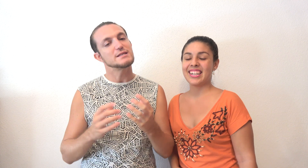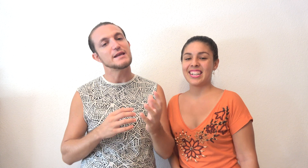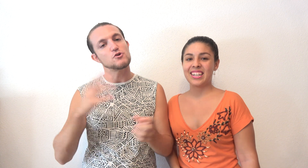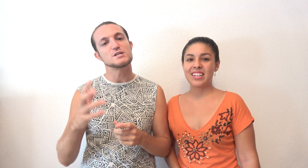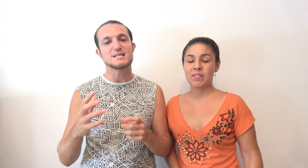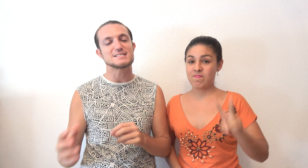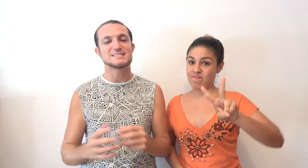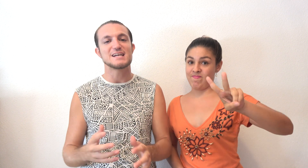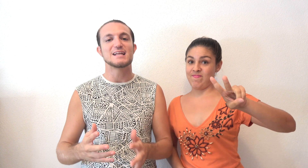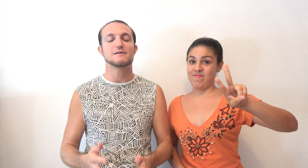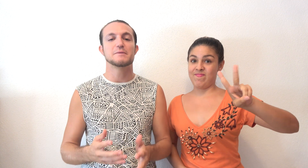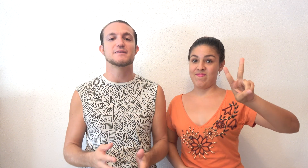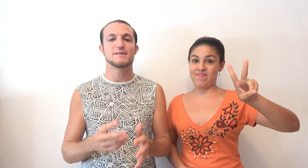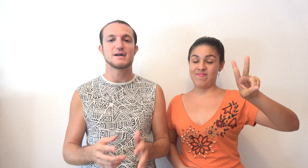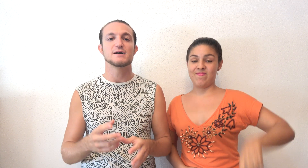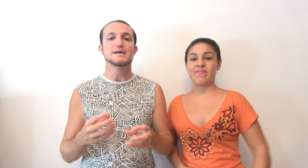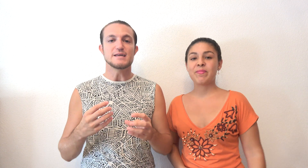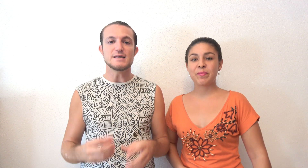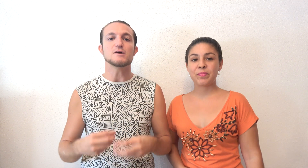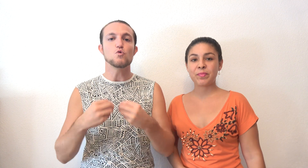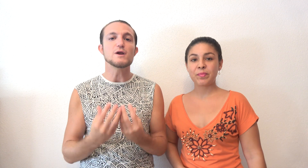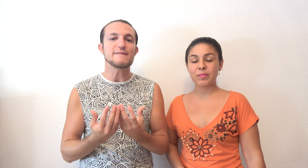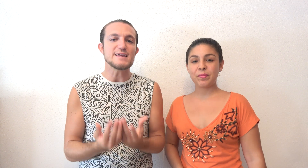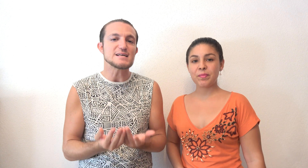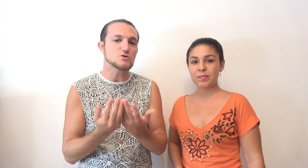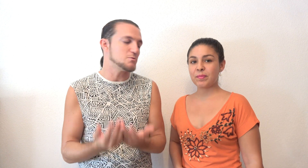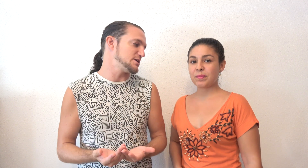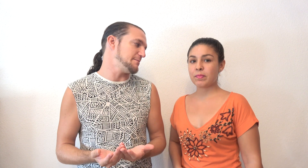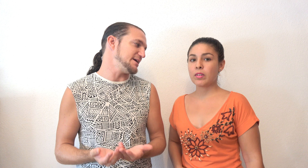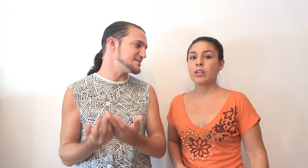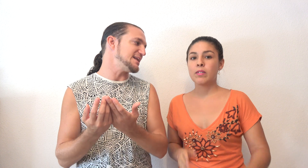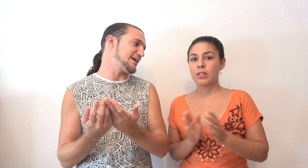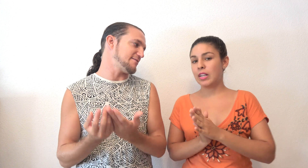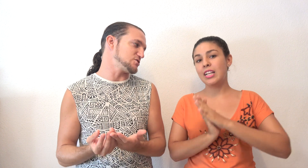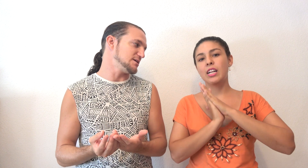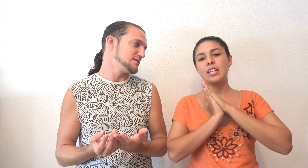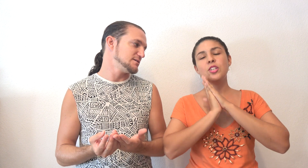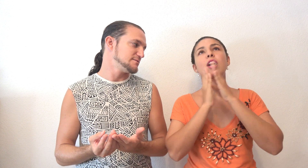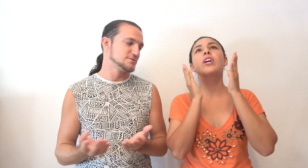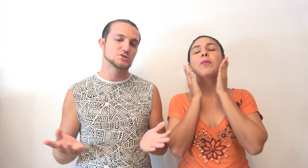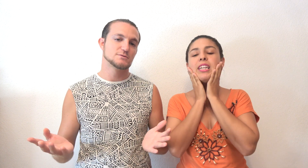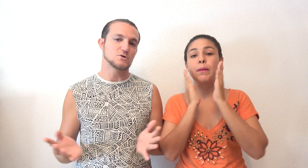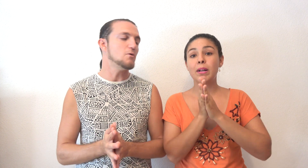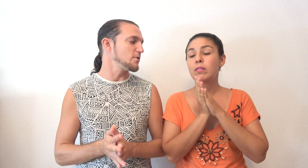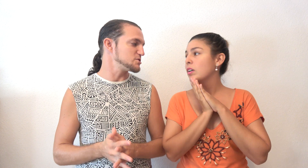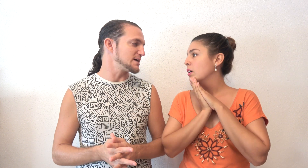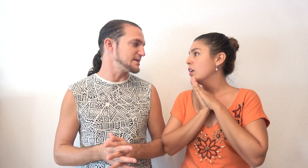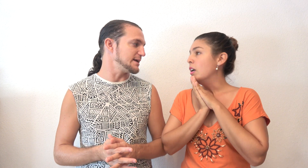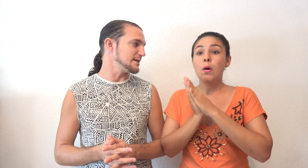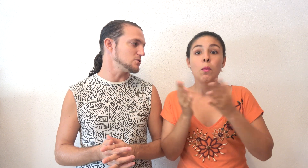tiene dos islas que están relativamente cerca. Y una de ellas, ¿cómo se llama? Isla de la Graciosa. Isla de la Graciosa. ¡Qué bonita! ¿Cómo podemos llegar hasta ahí? ¿Andando?